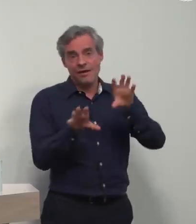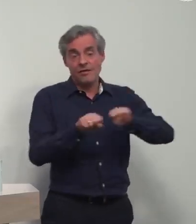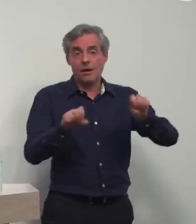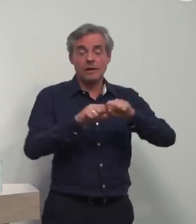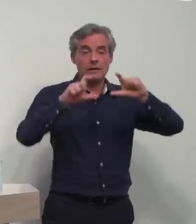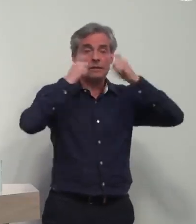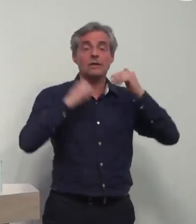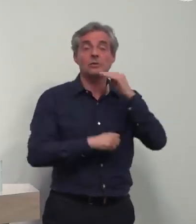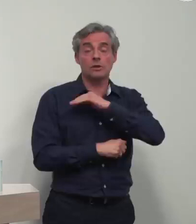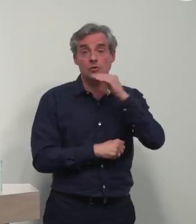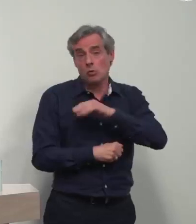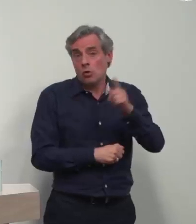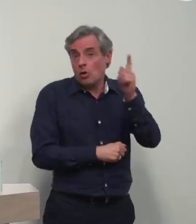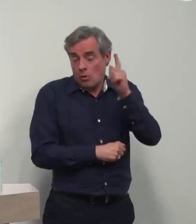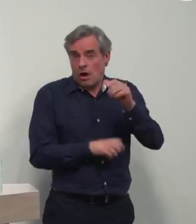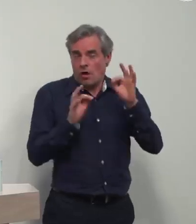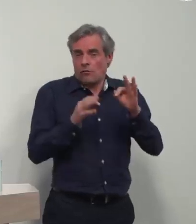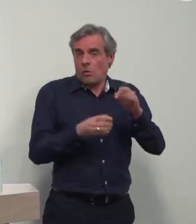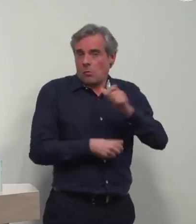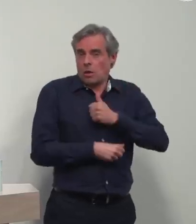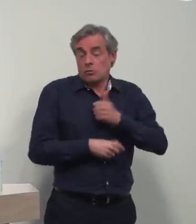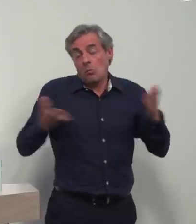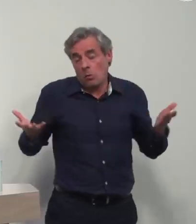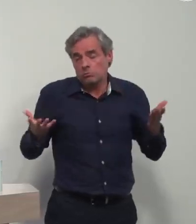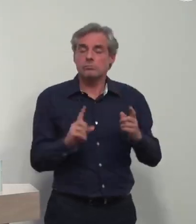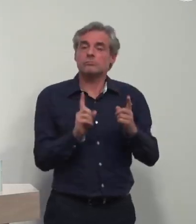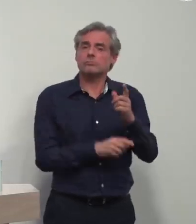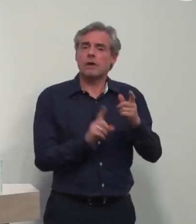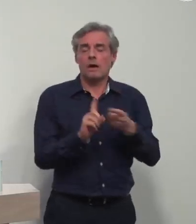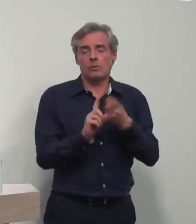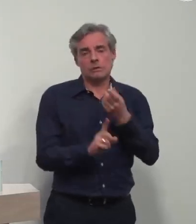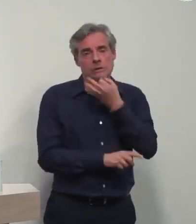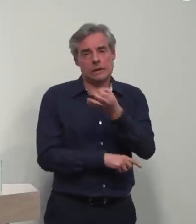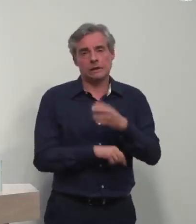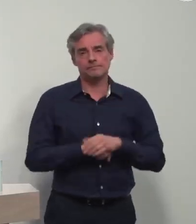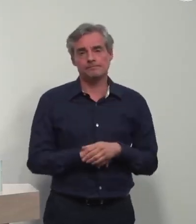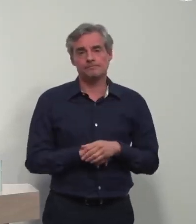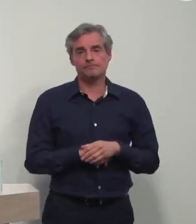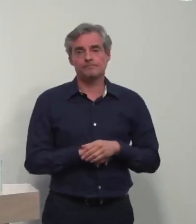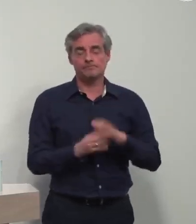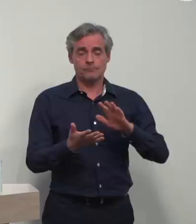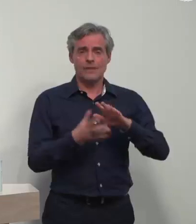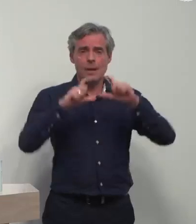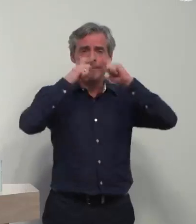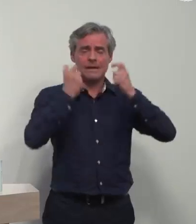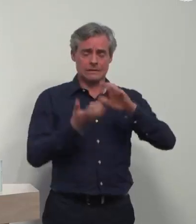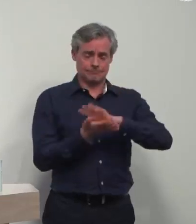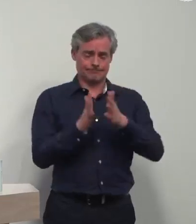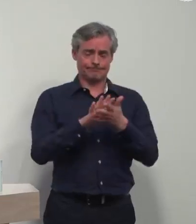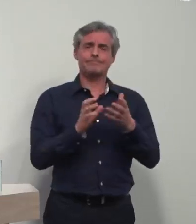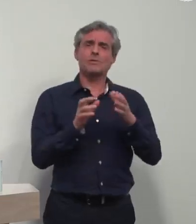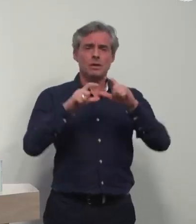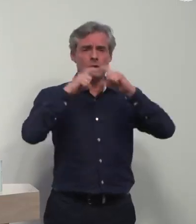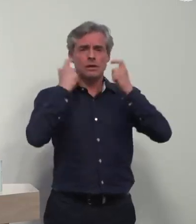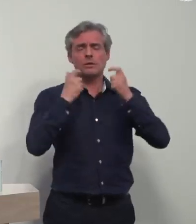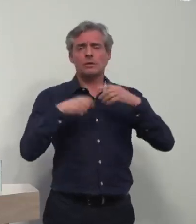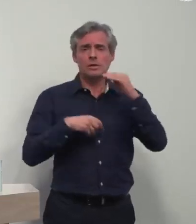en tissu, ce sont des initiatives personnelles. Il est important de souligner que les manipulations de masques, qu'elles soient